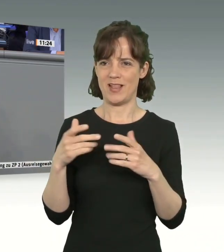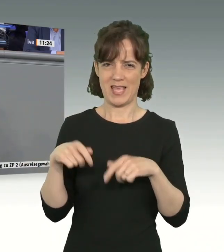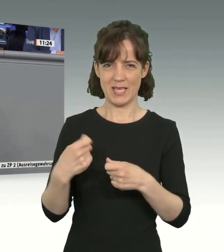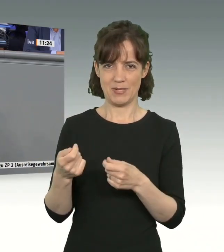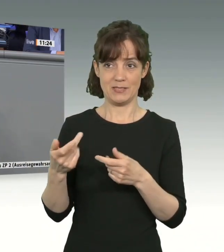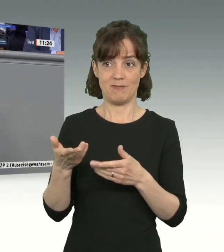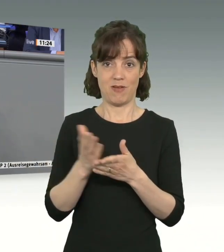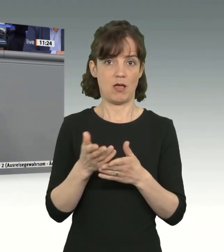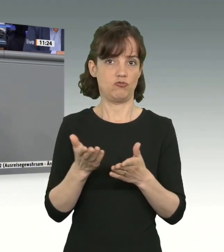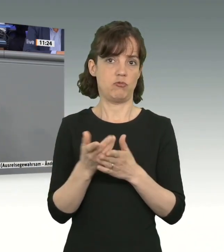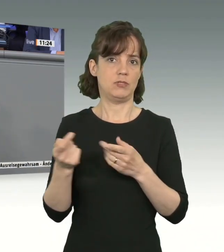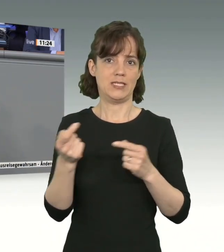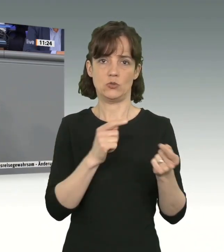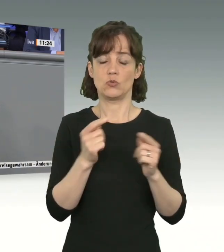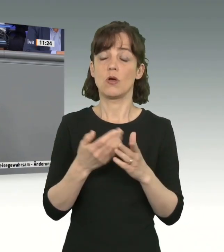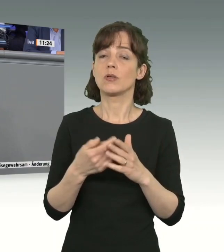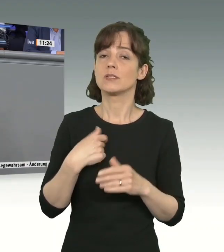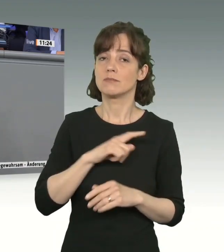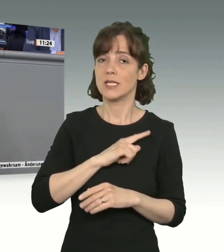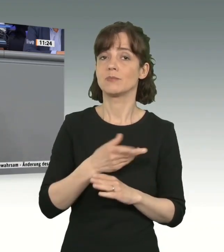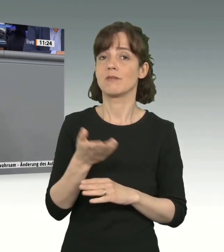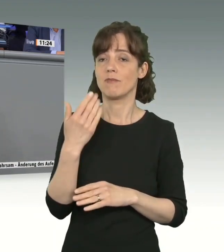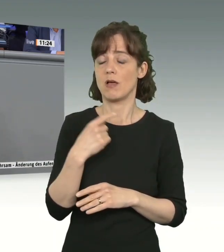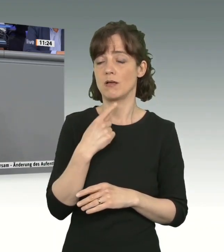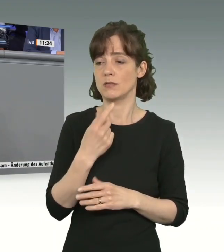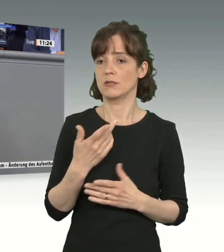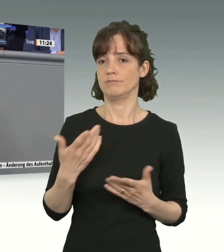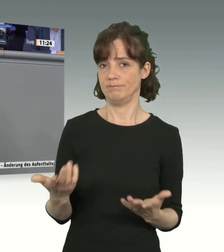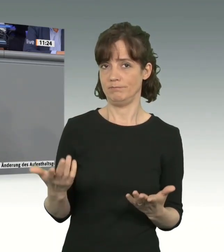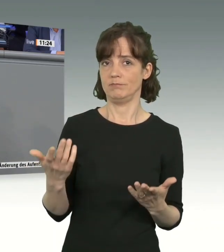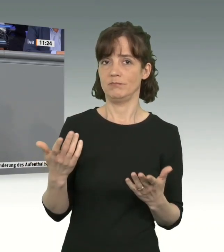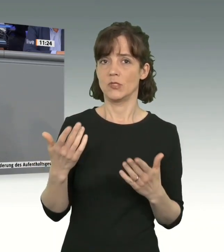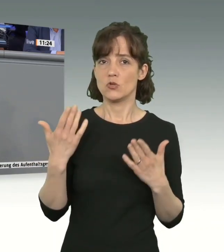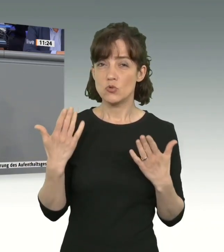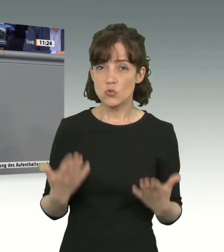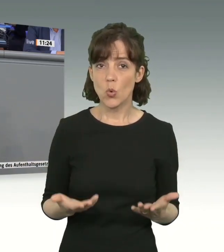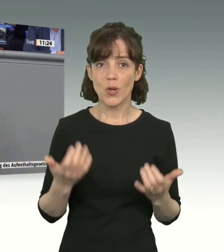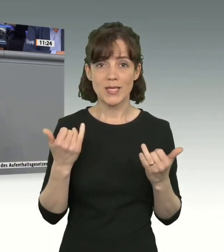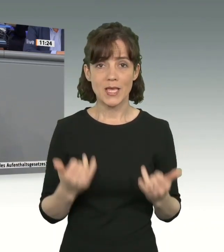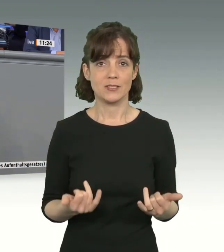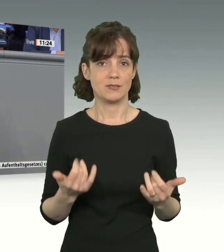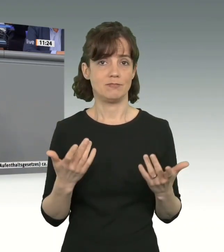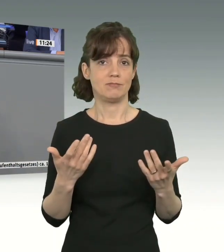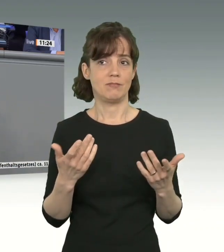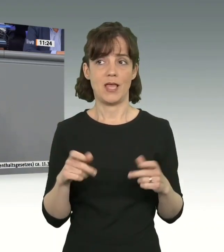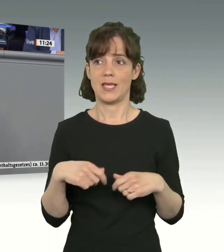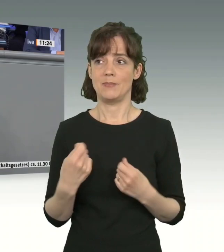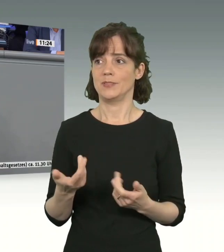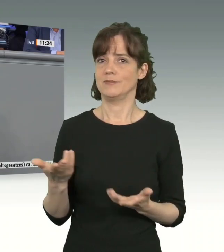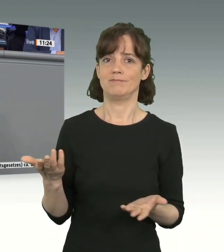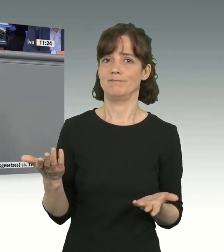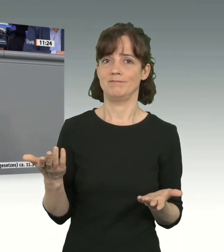Ort meiner Enttäuschung zum Ausdruck über diese völlig unzureichenden Ergebnisse